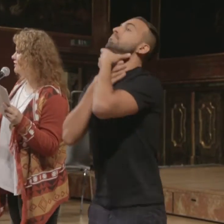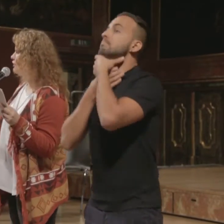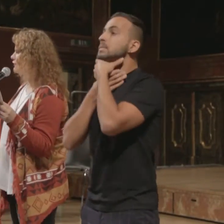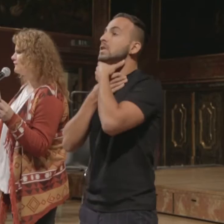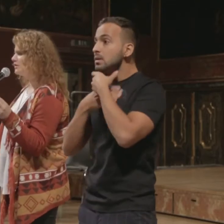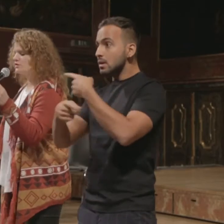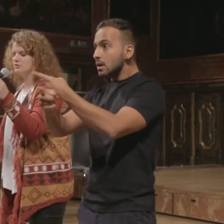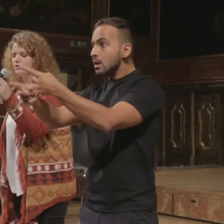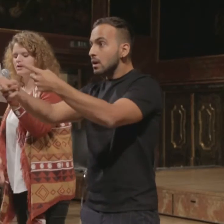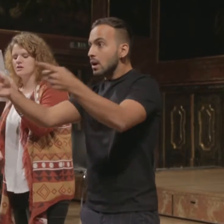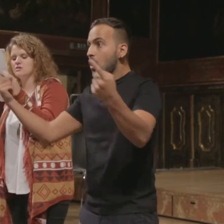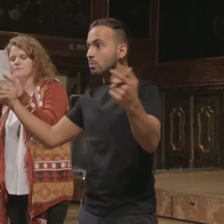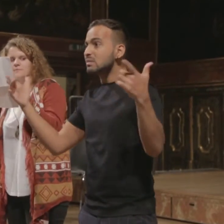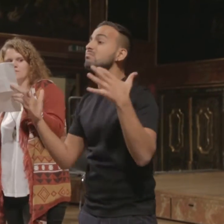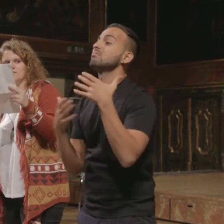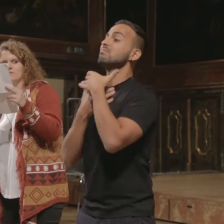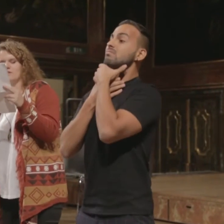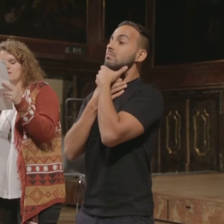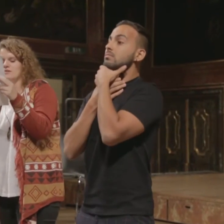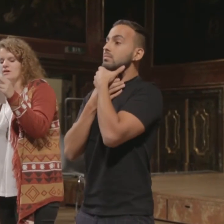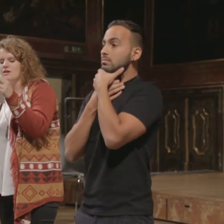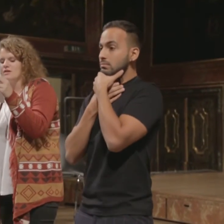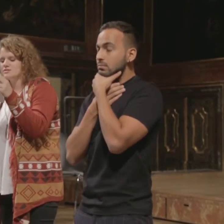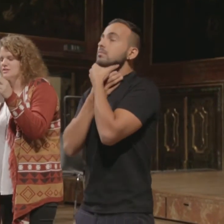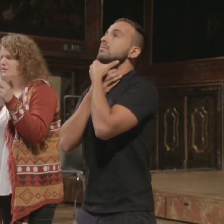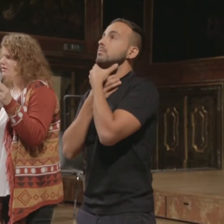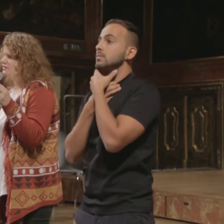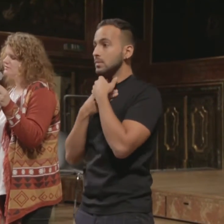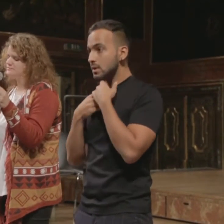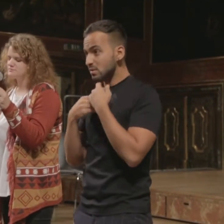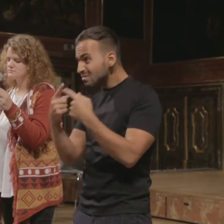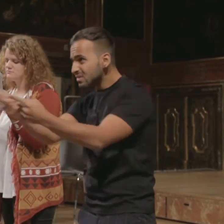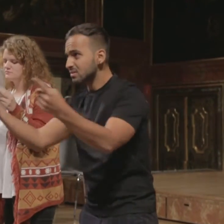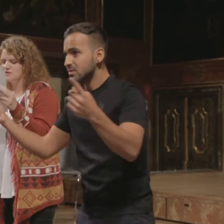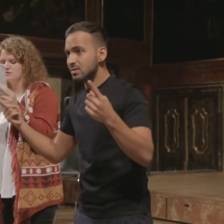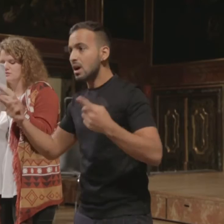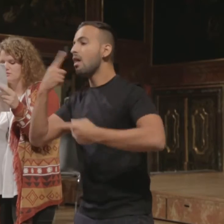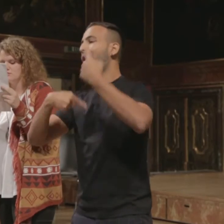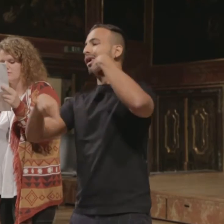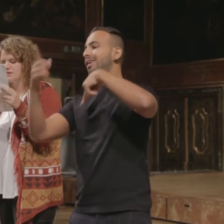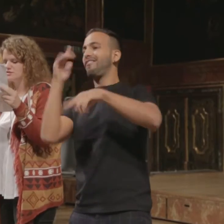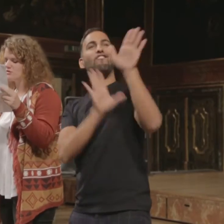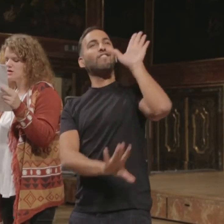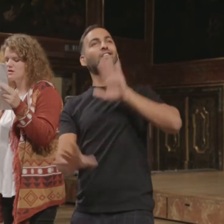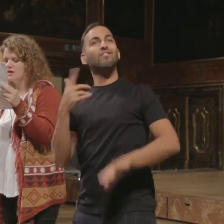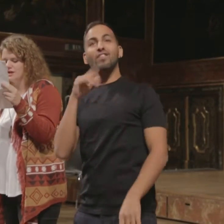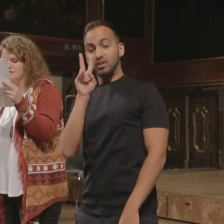Luft wird dünner. Wir sind die Leugner, die Wegschauer, die